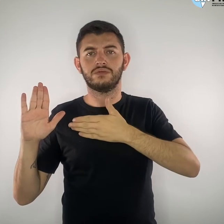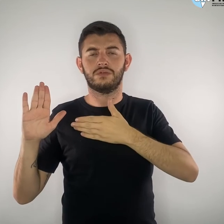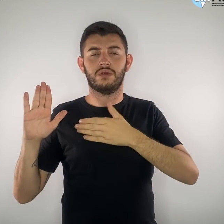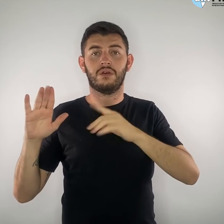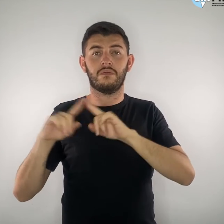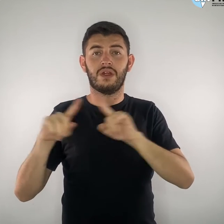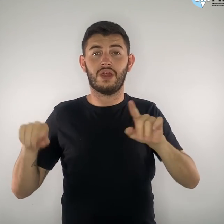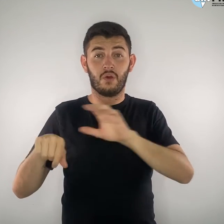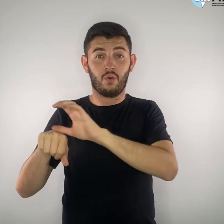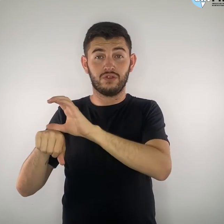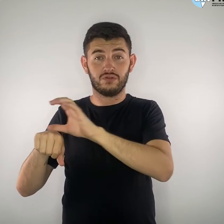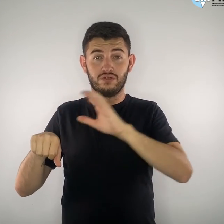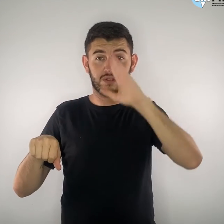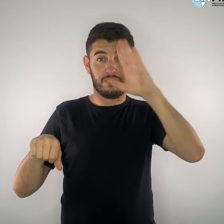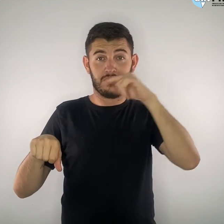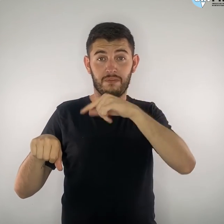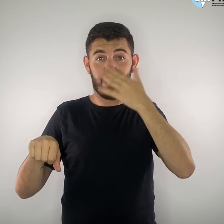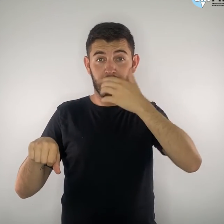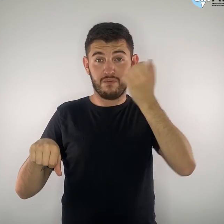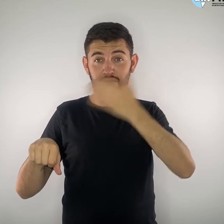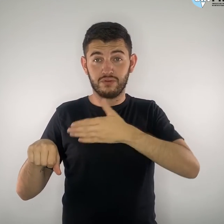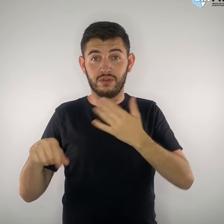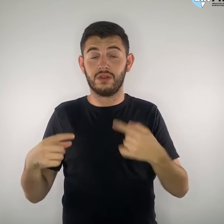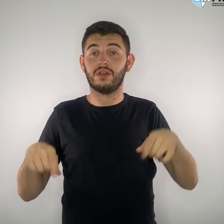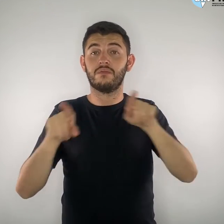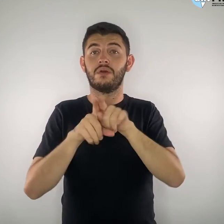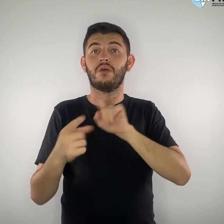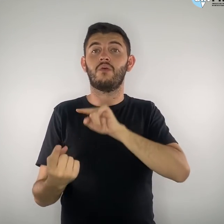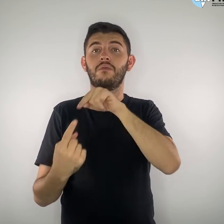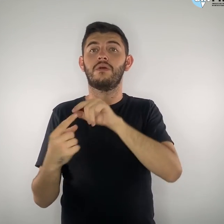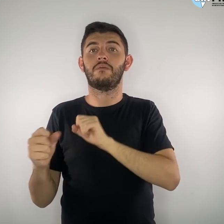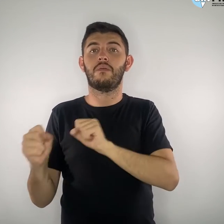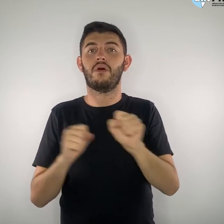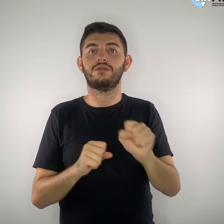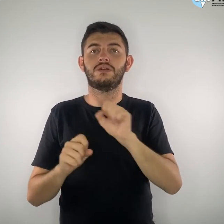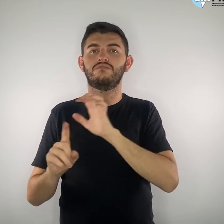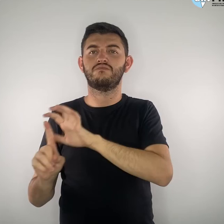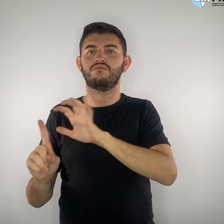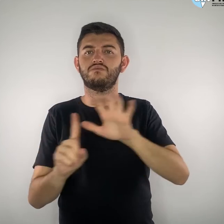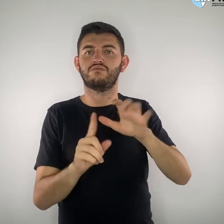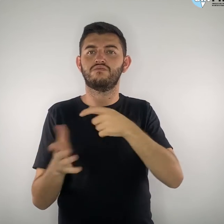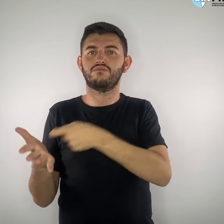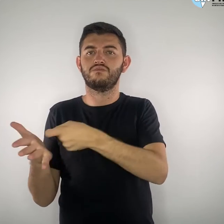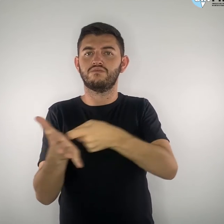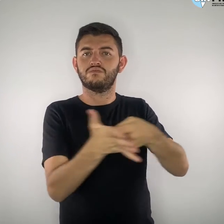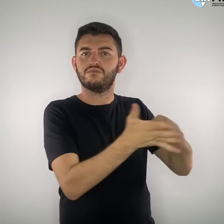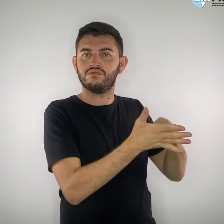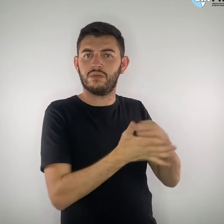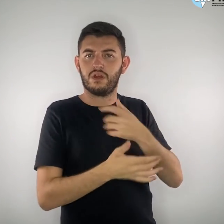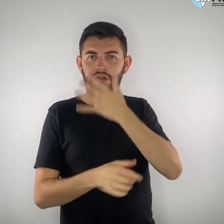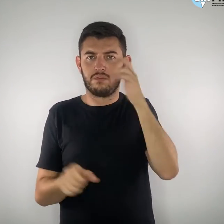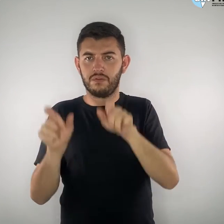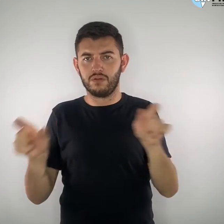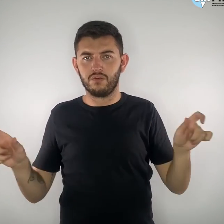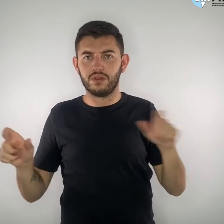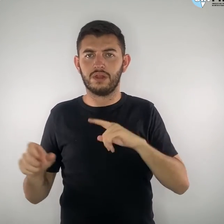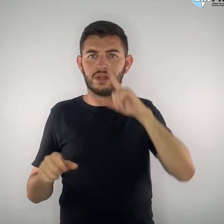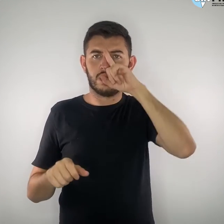Constituição Federal, para induzir o pensamento único, ele põe em risco todas as liberdades